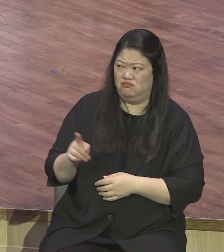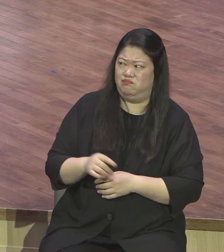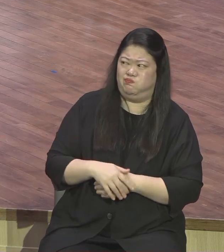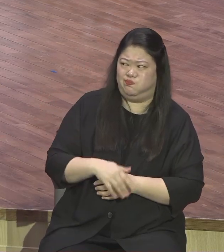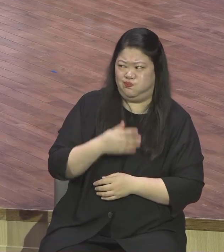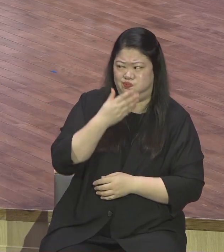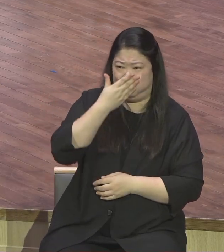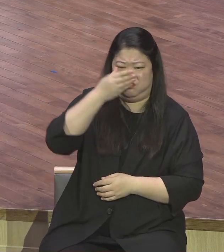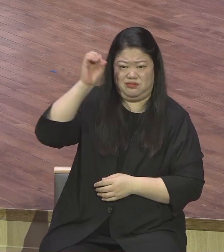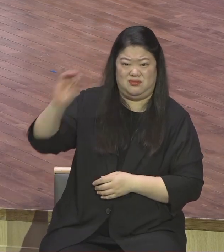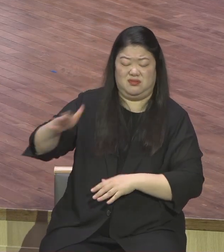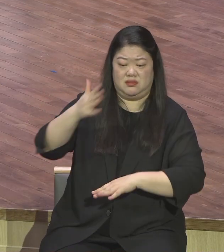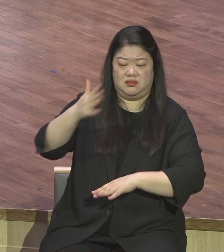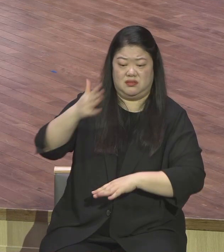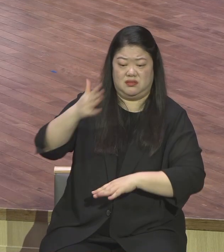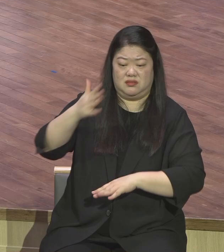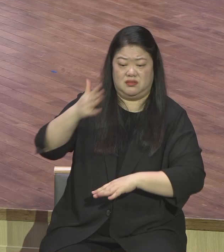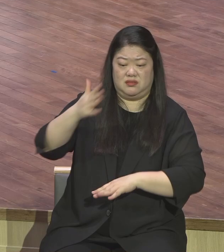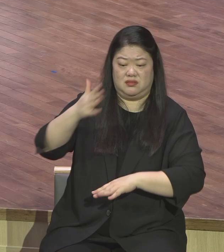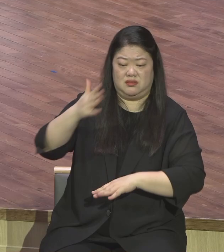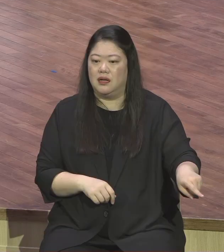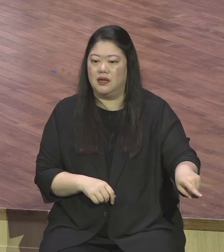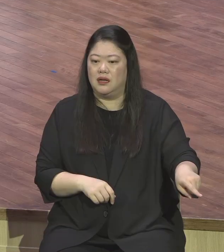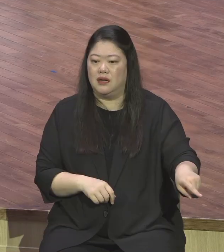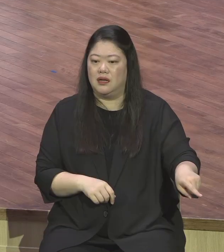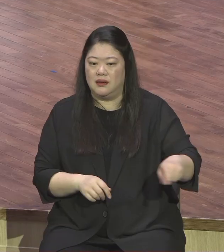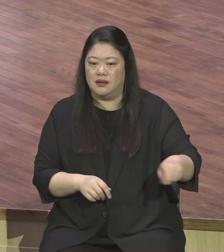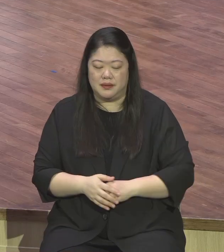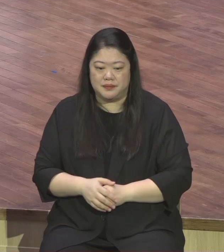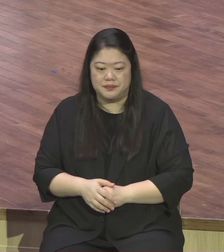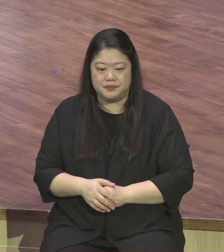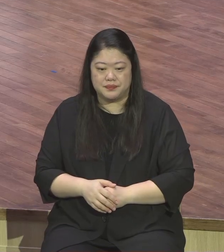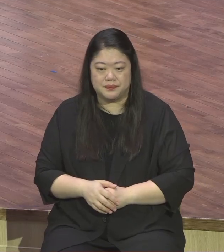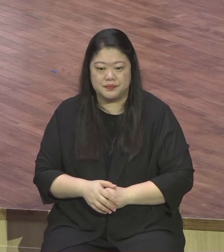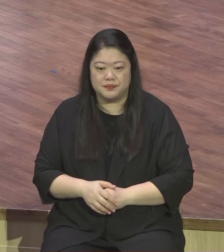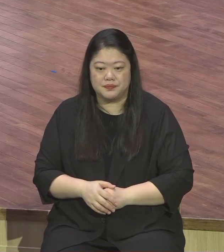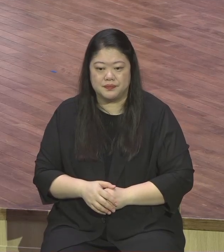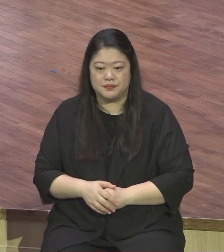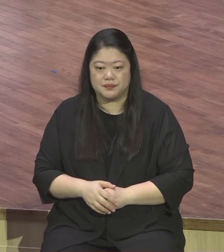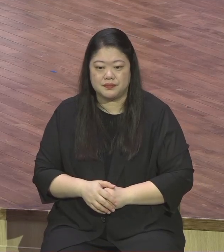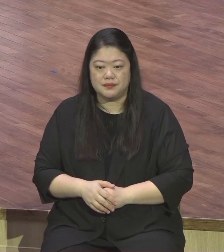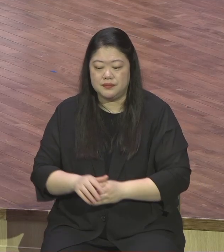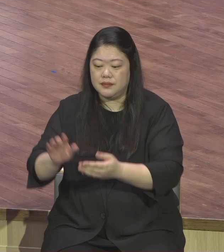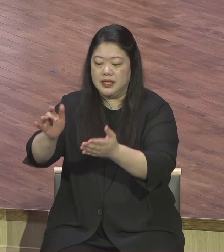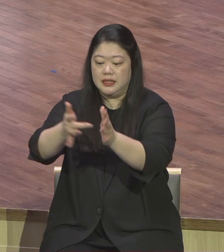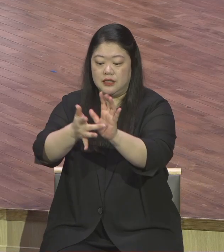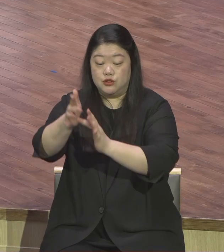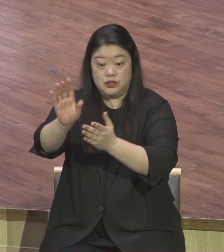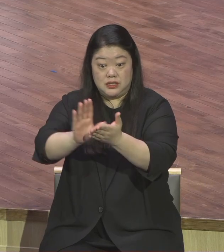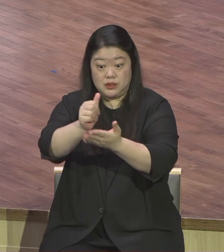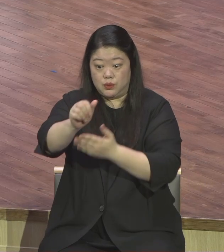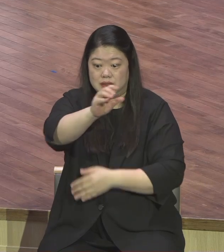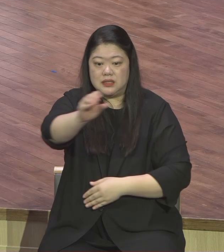예수의 십자가 그리스도의 대속과 부활을 통해서 우리 뭐예요 우리가